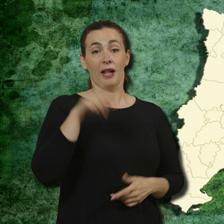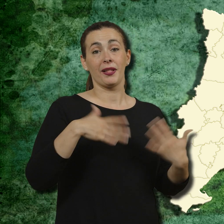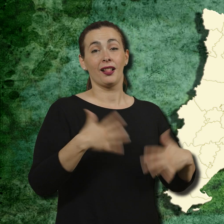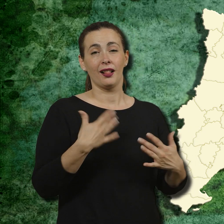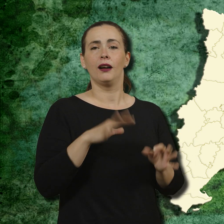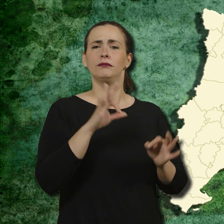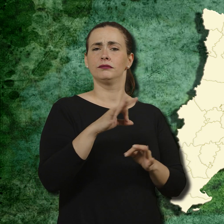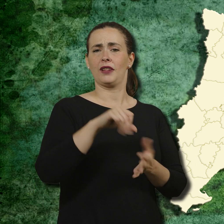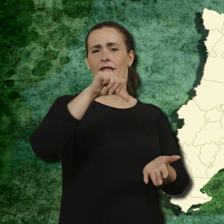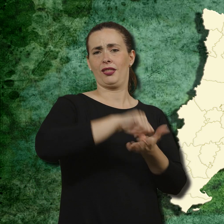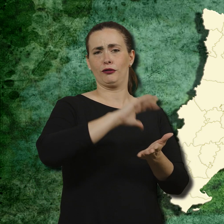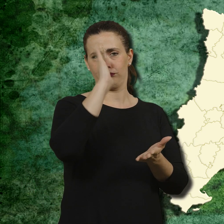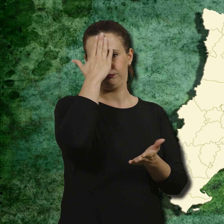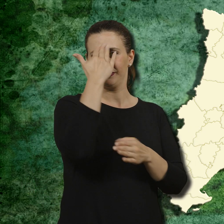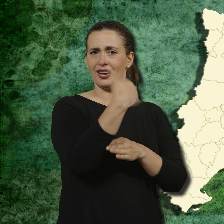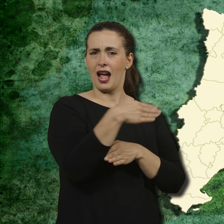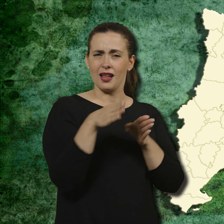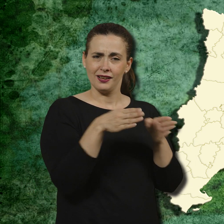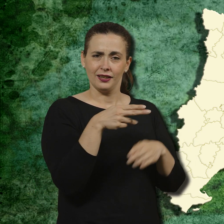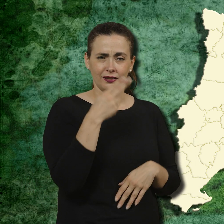Recórrer els carrers del nucli urbà i l'església parroquial.